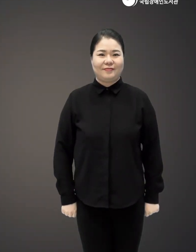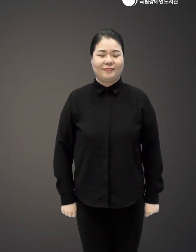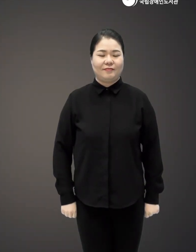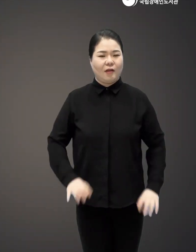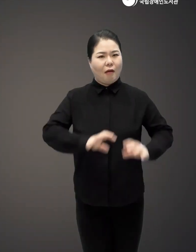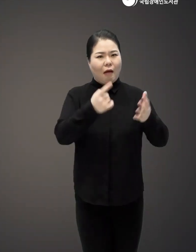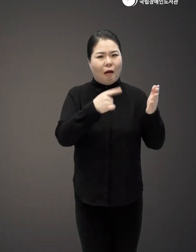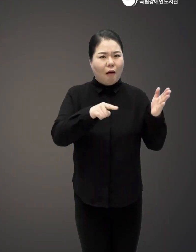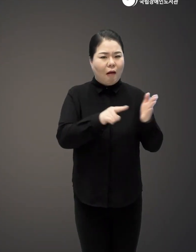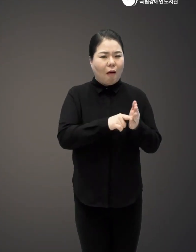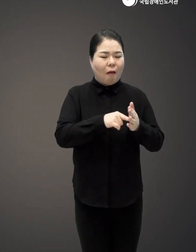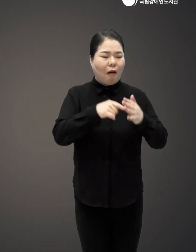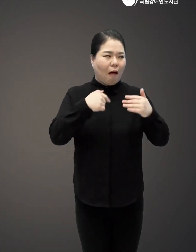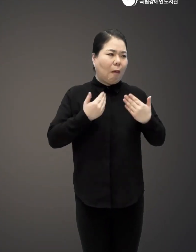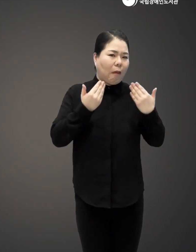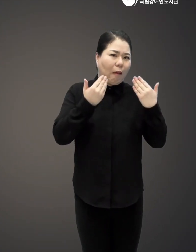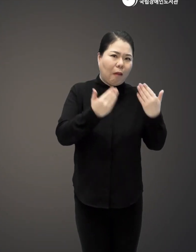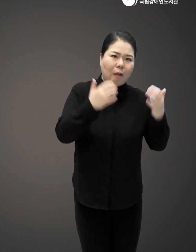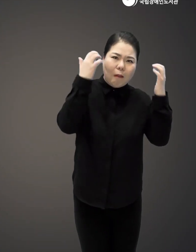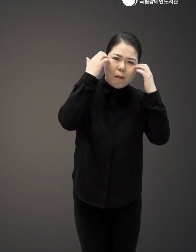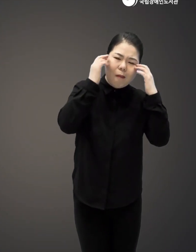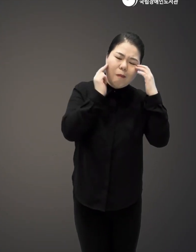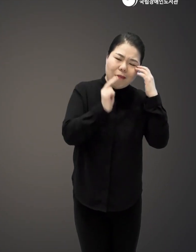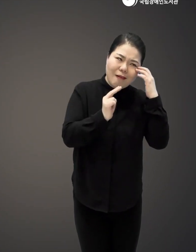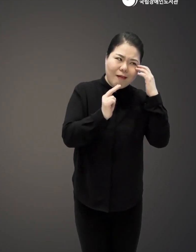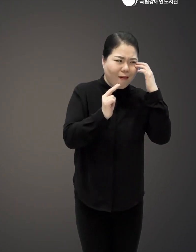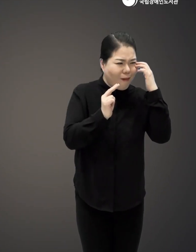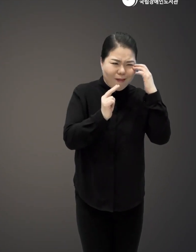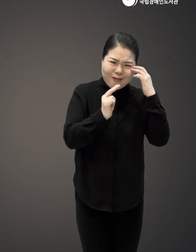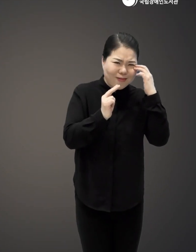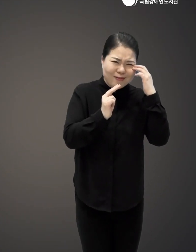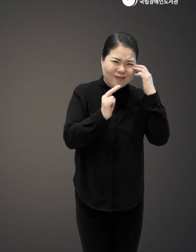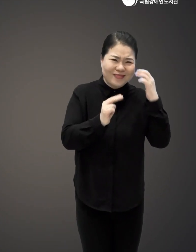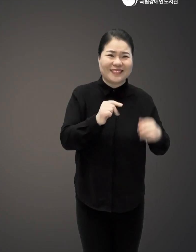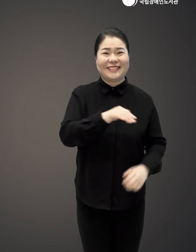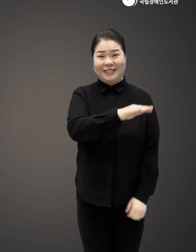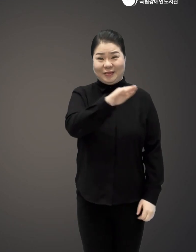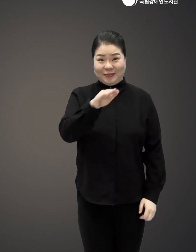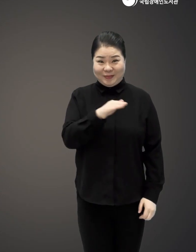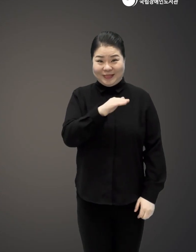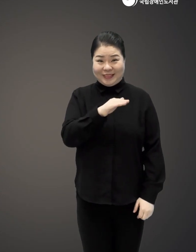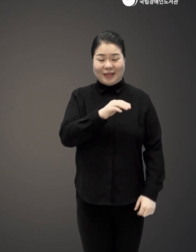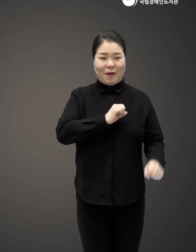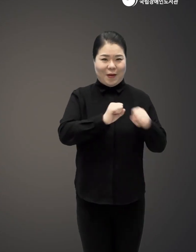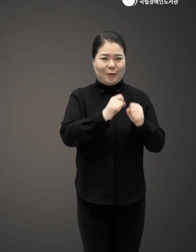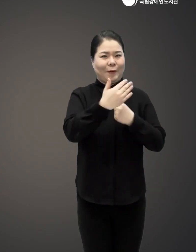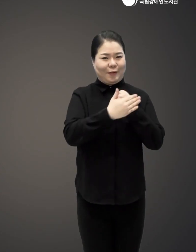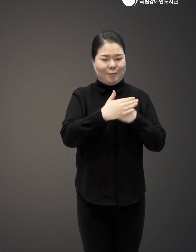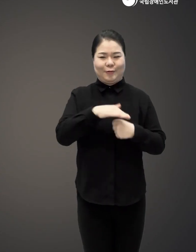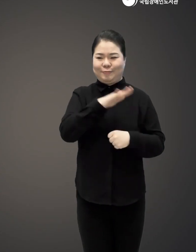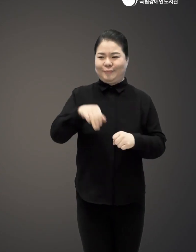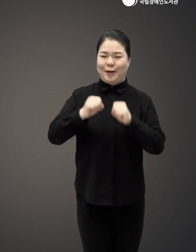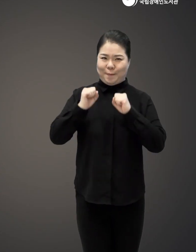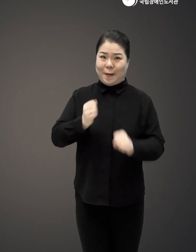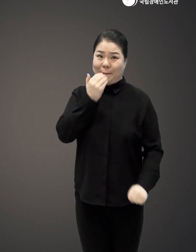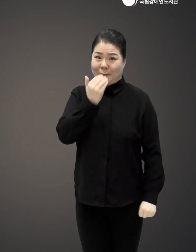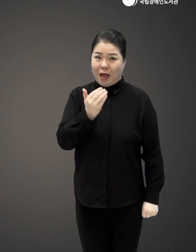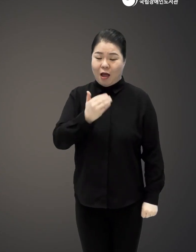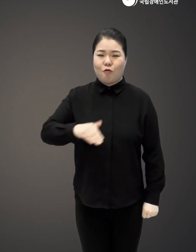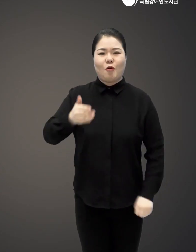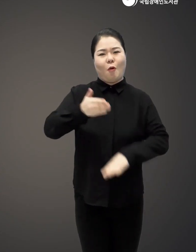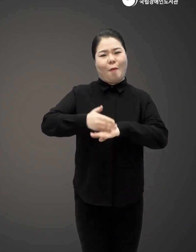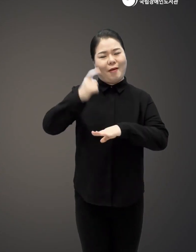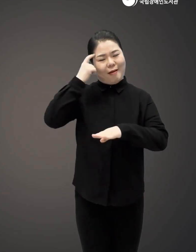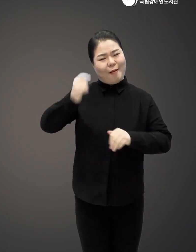나라가 뭐라고 이렇게까지 하셨을까 싶은데 또 그분들 때문에 지금이 있는 거고요 우리가 다 부채감을 가져야